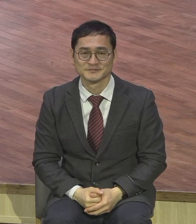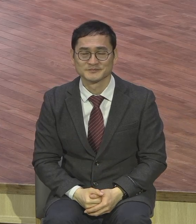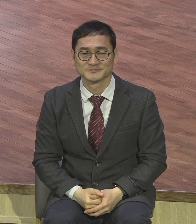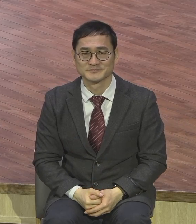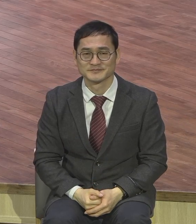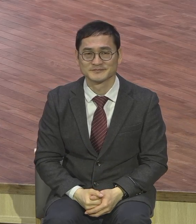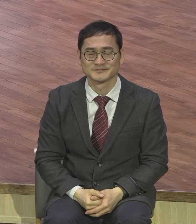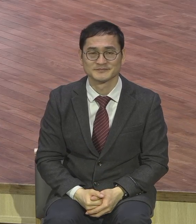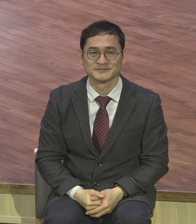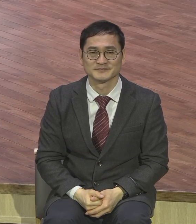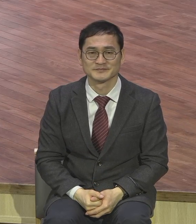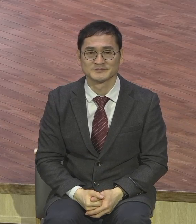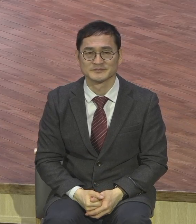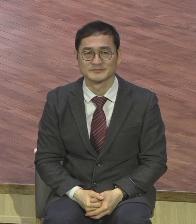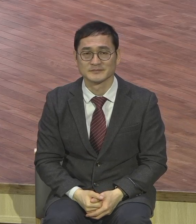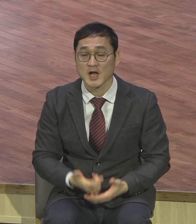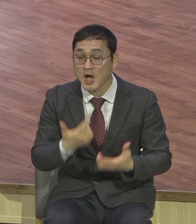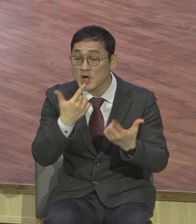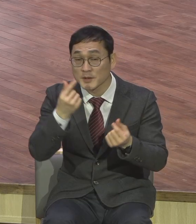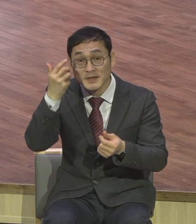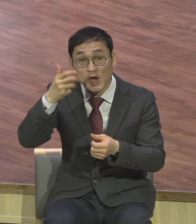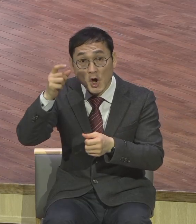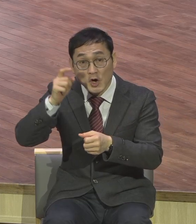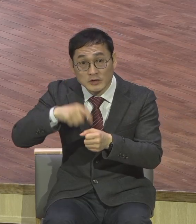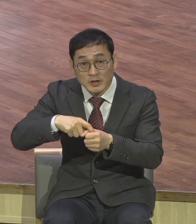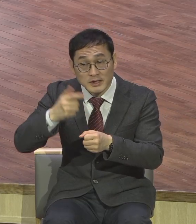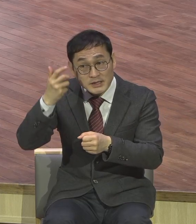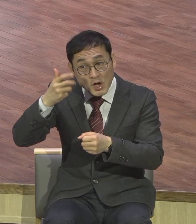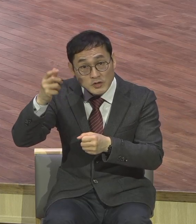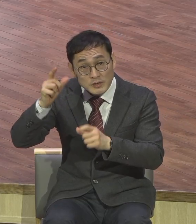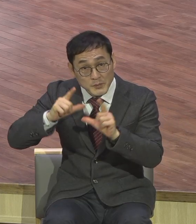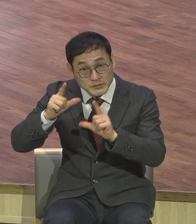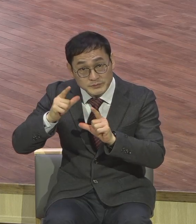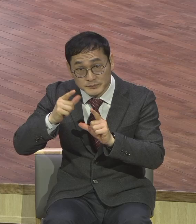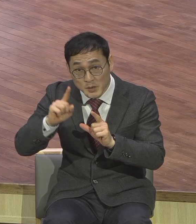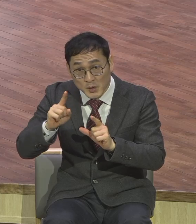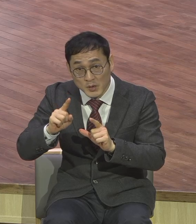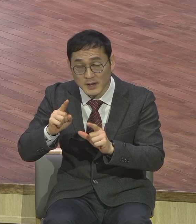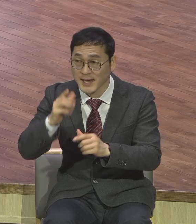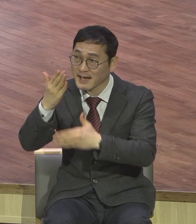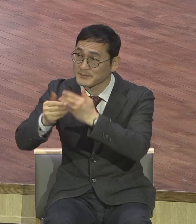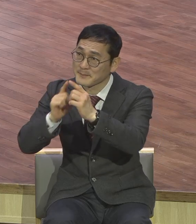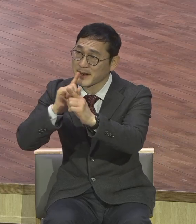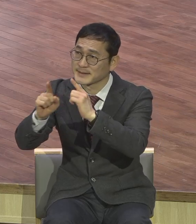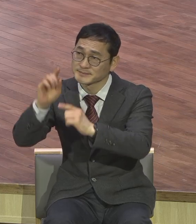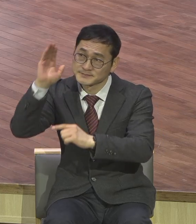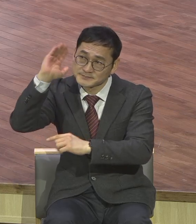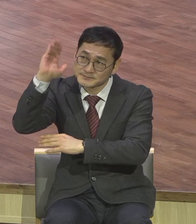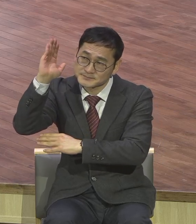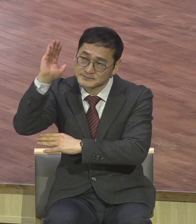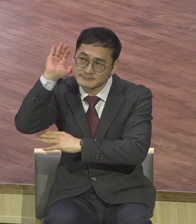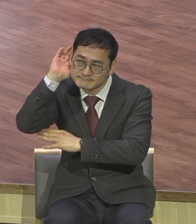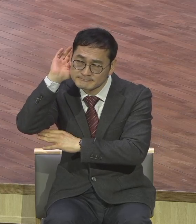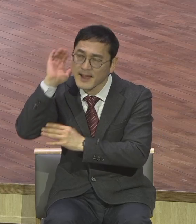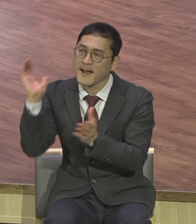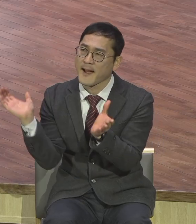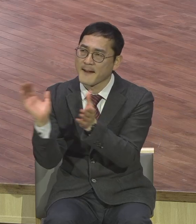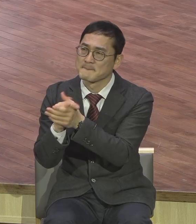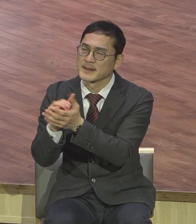영적으로 마찬가지예요 강단을 통해서요 성포되는 말씀을 여러분이 붙잡고 힘을 얻고 보험의